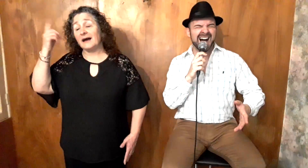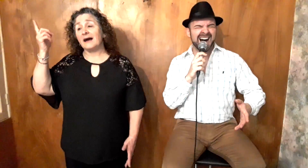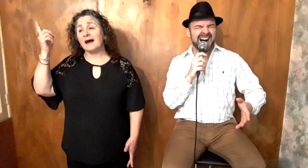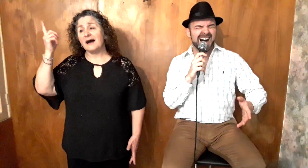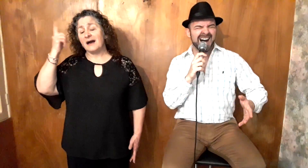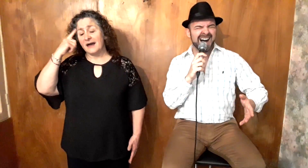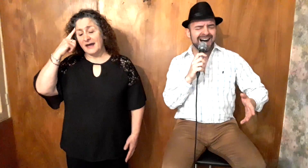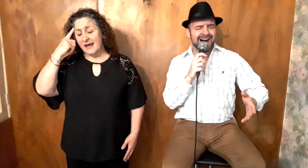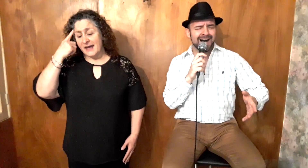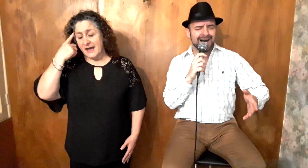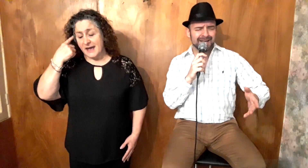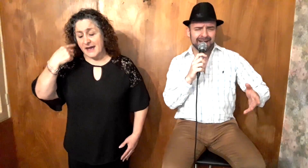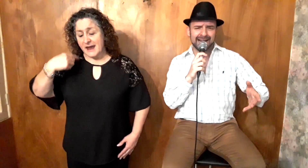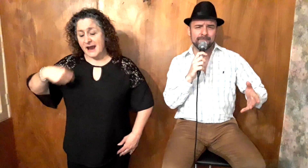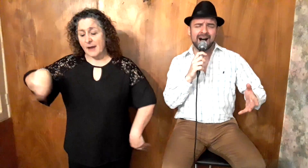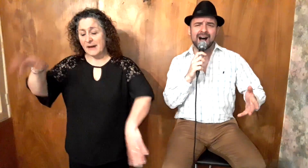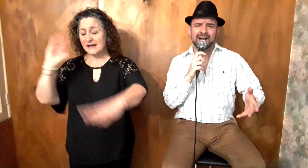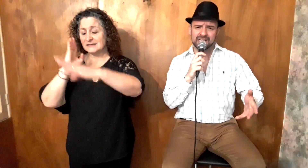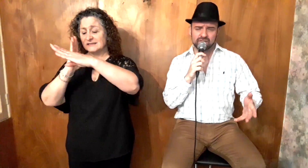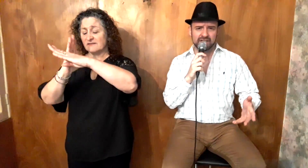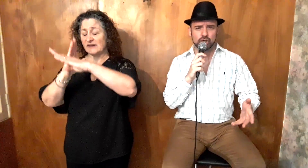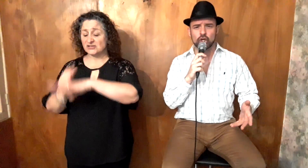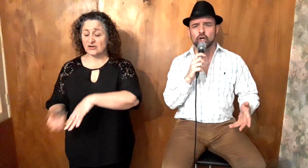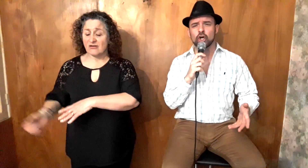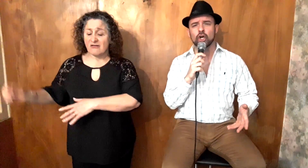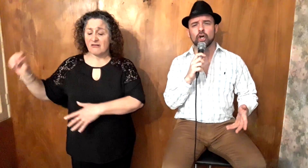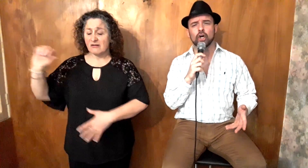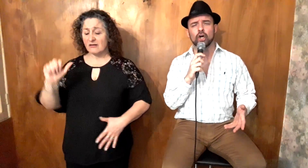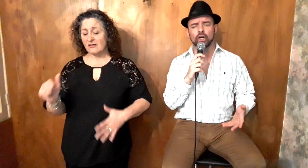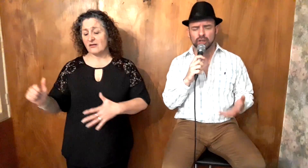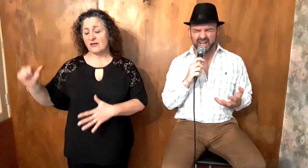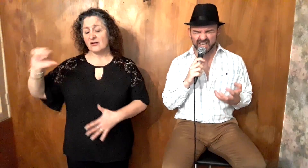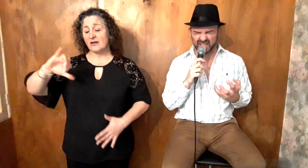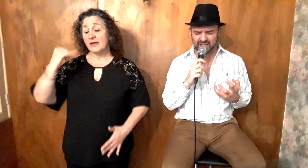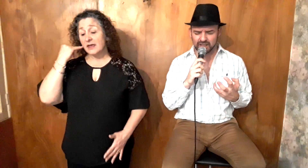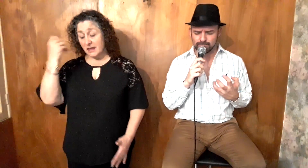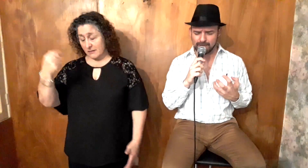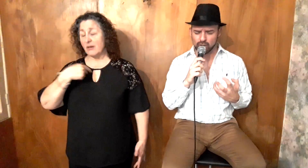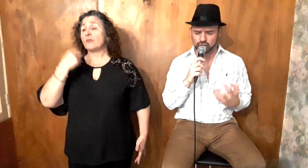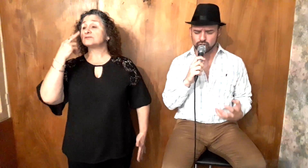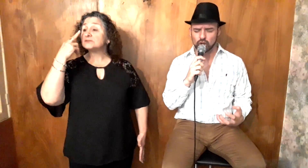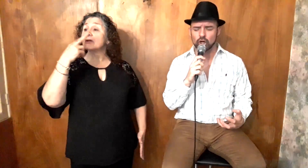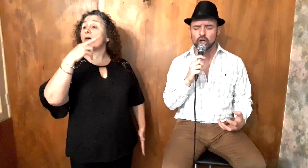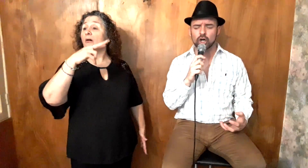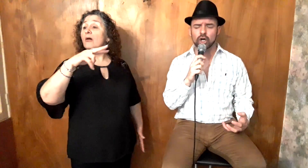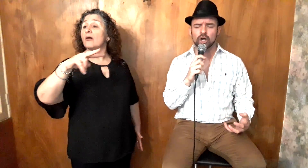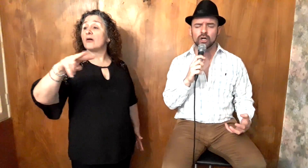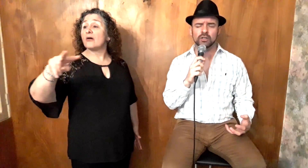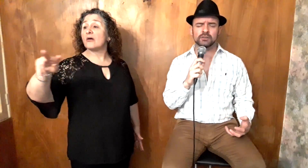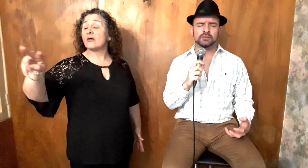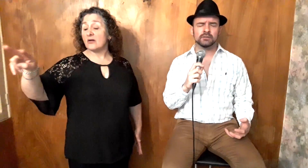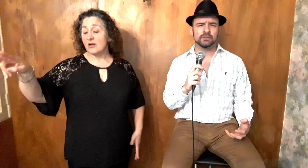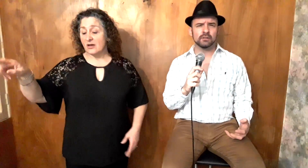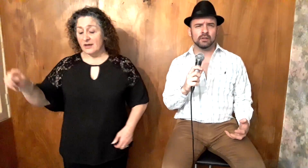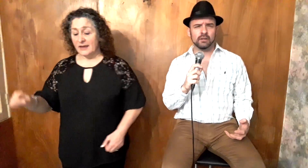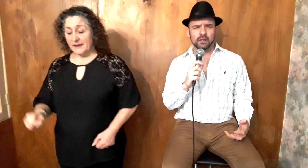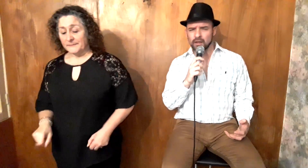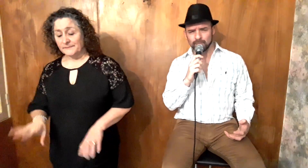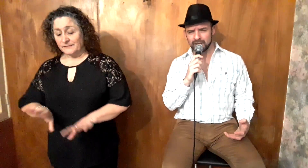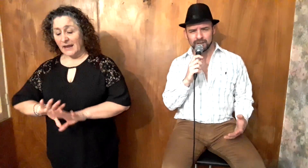jamás falló y me mostró mil